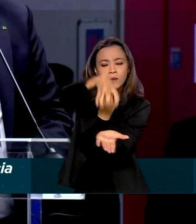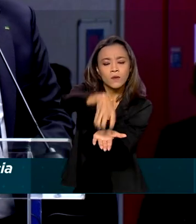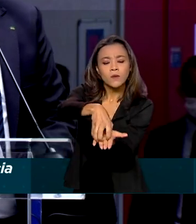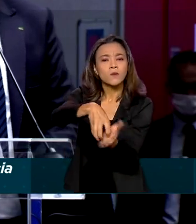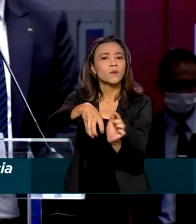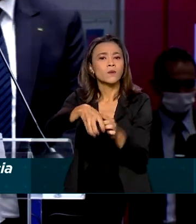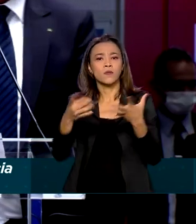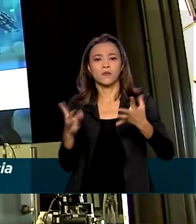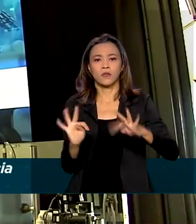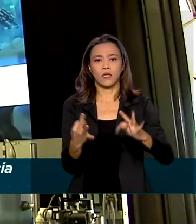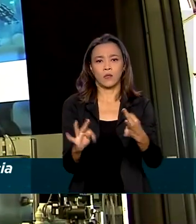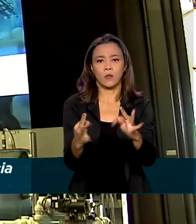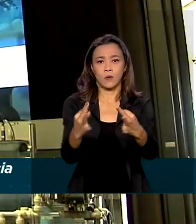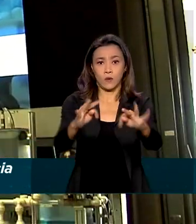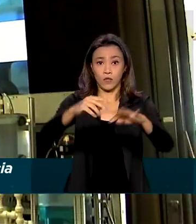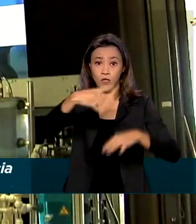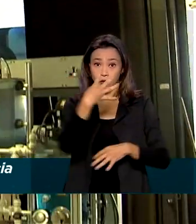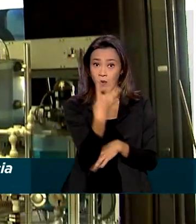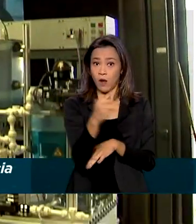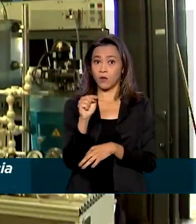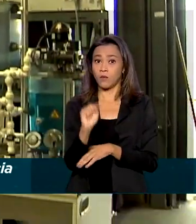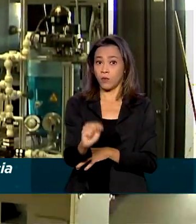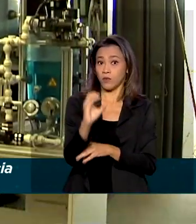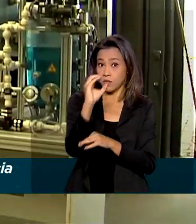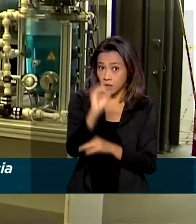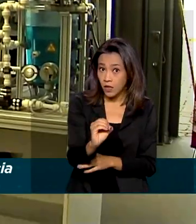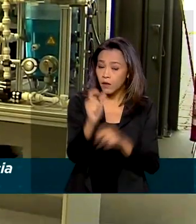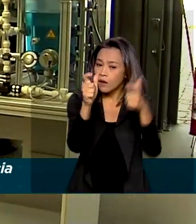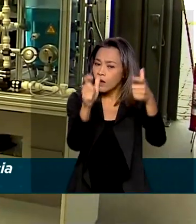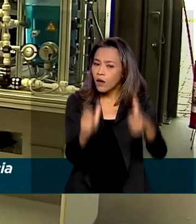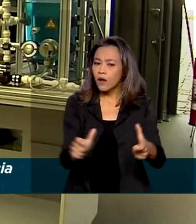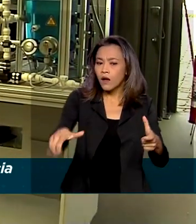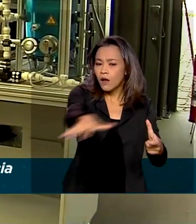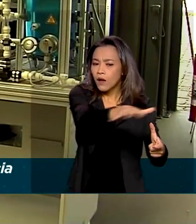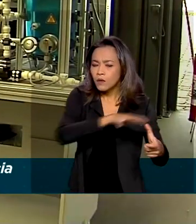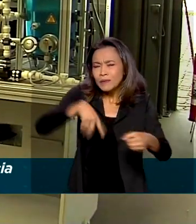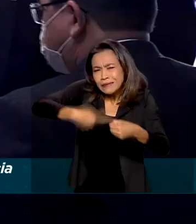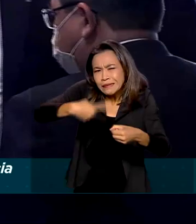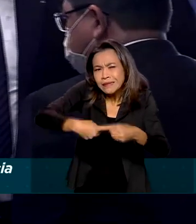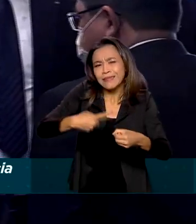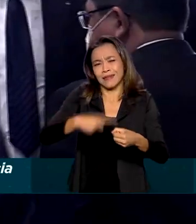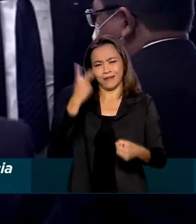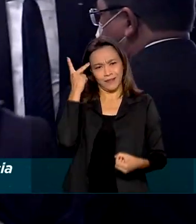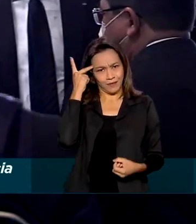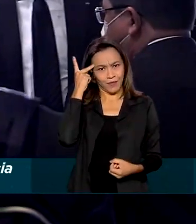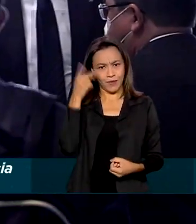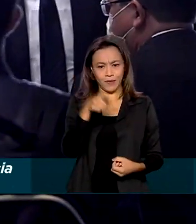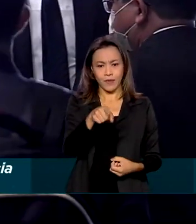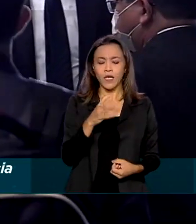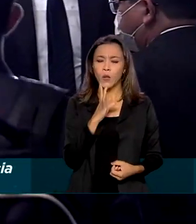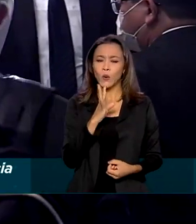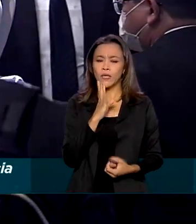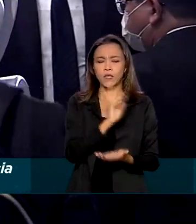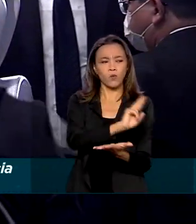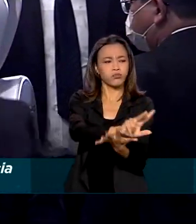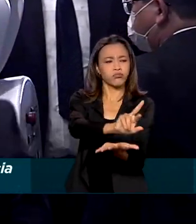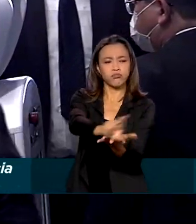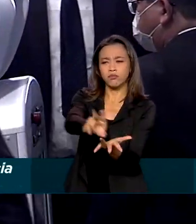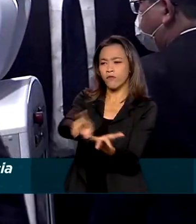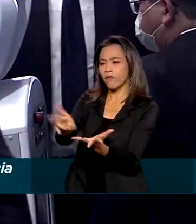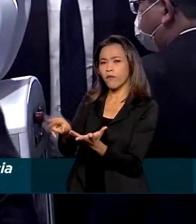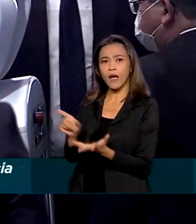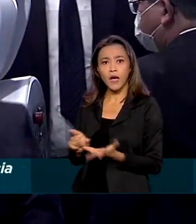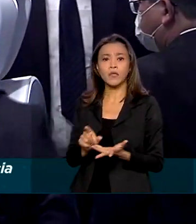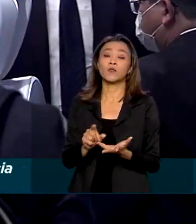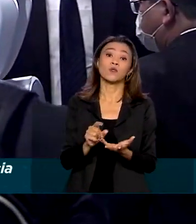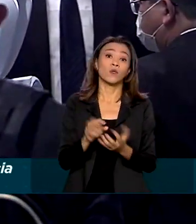Excelência em Tecnologia 4.0 em Sorocaba, no interior de São Paulo, onde conheceu diversos projetos de